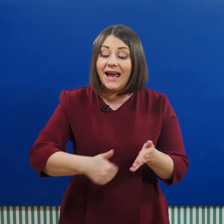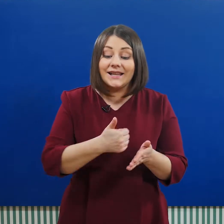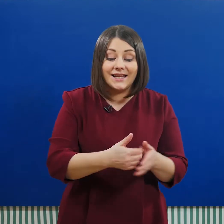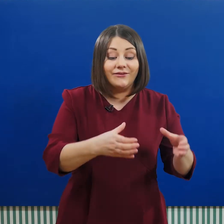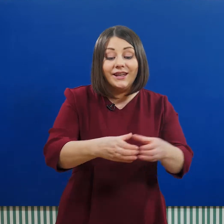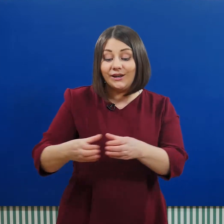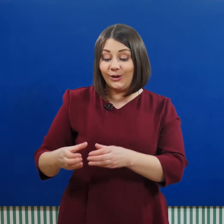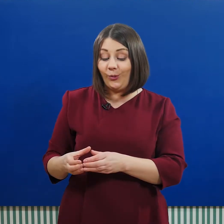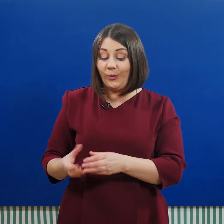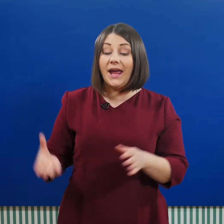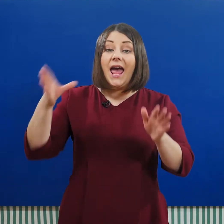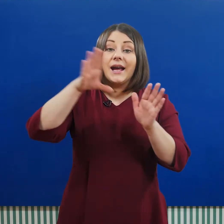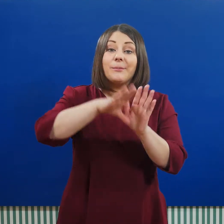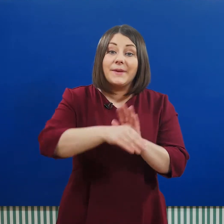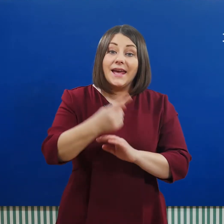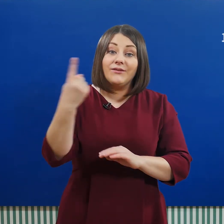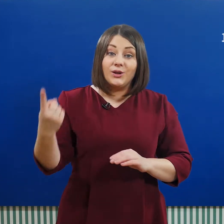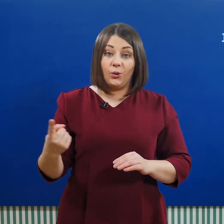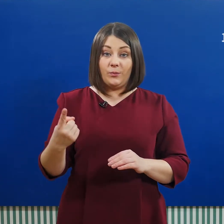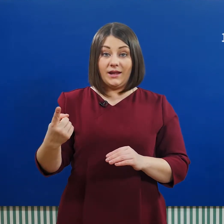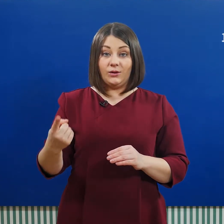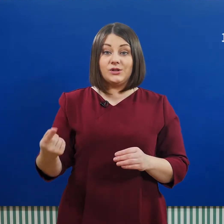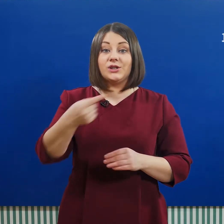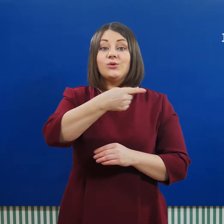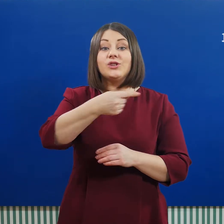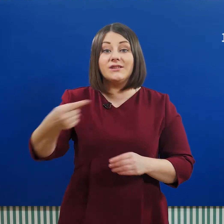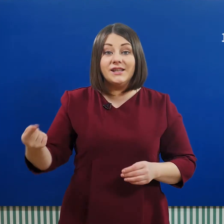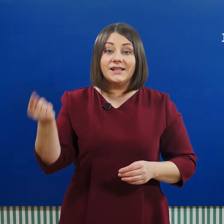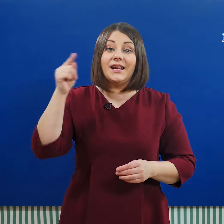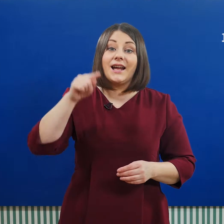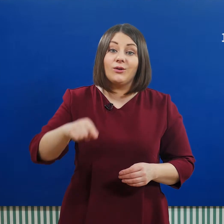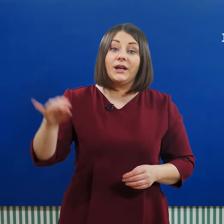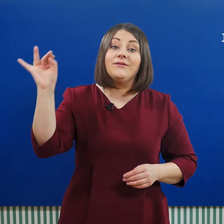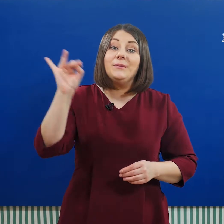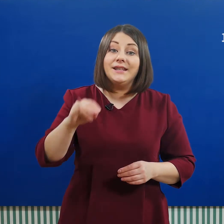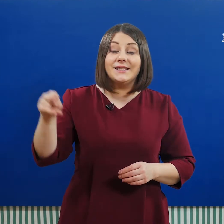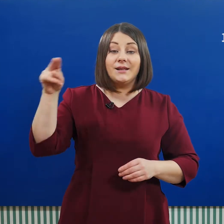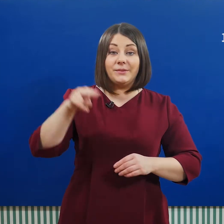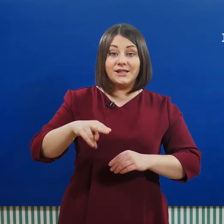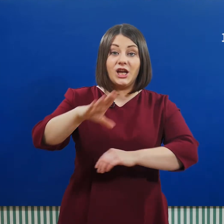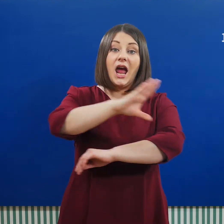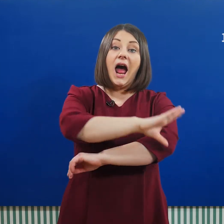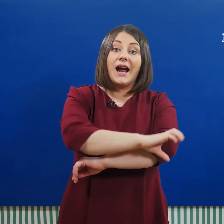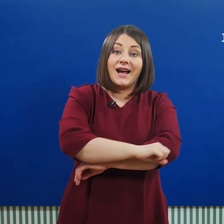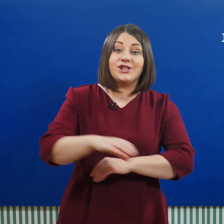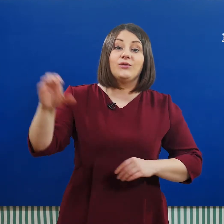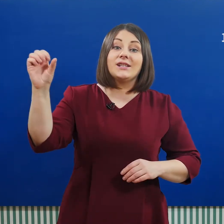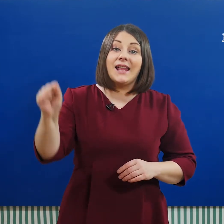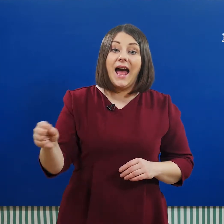основные группы. К первой группе относятся существительные, которые в именительном падеже оканчиваются на